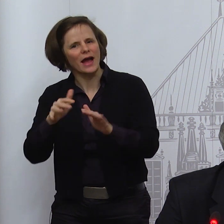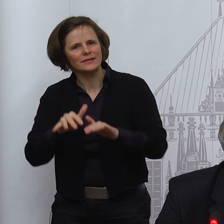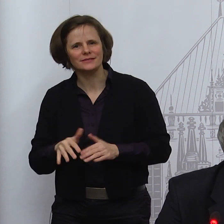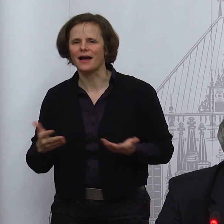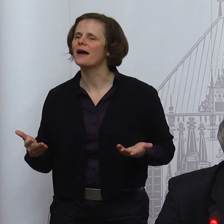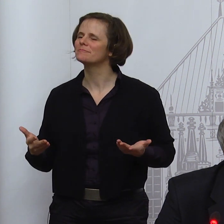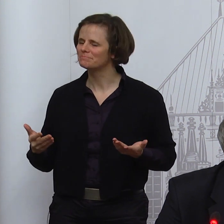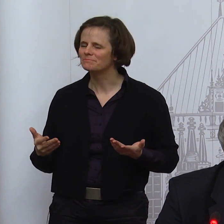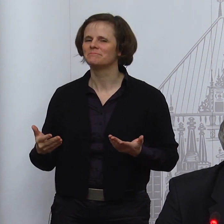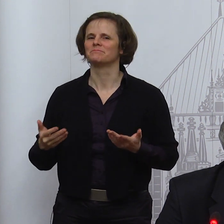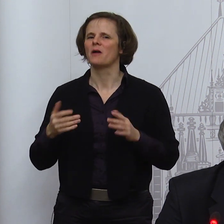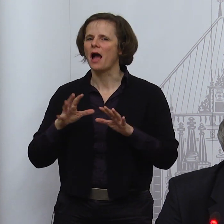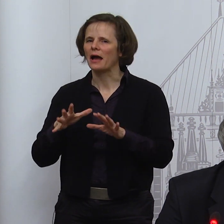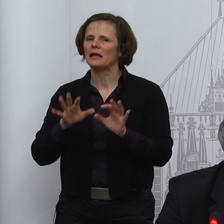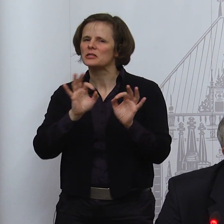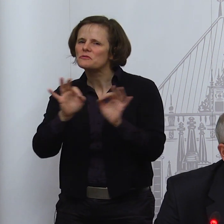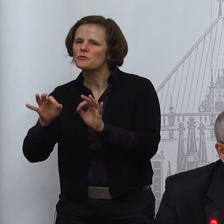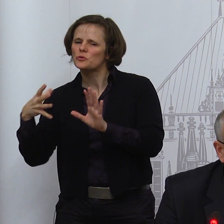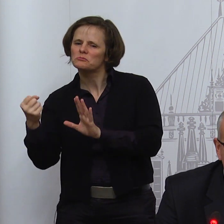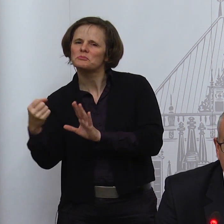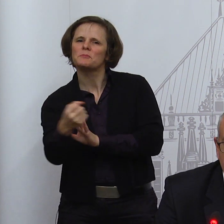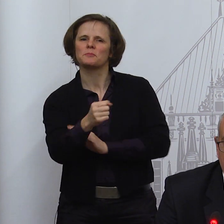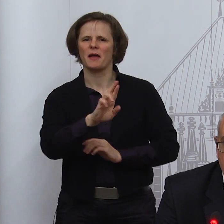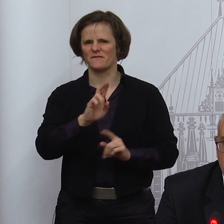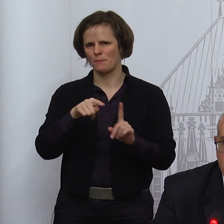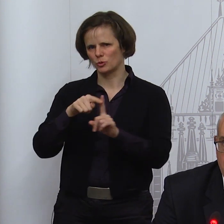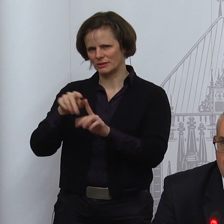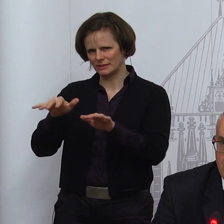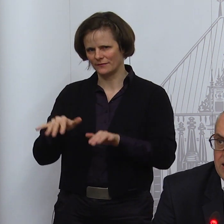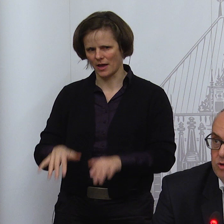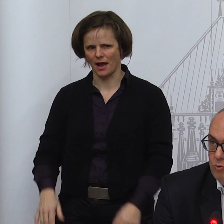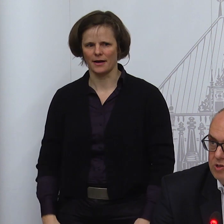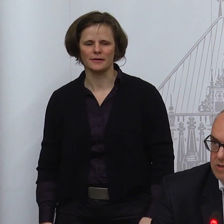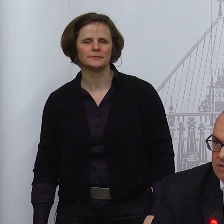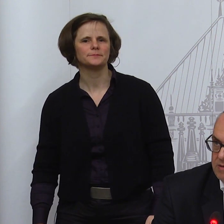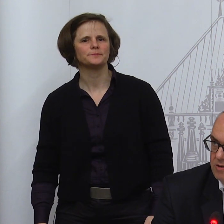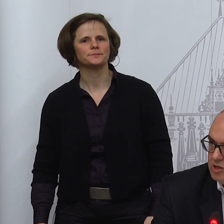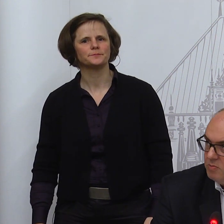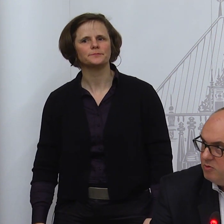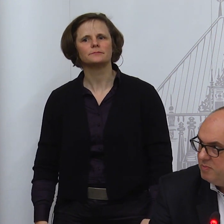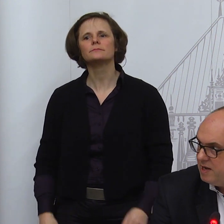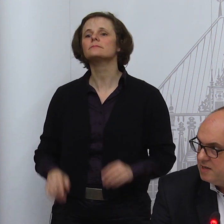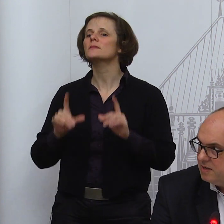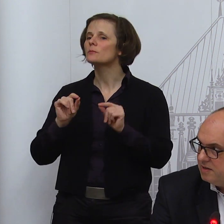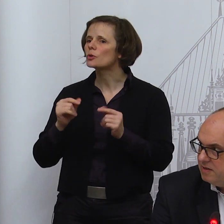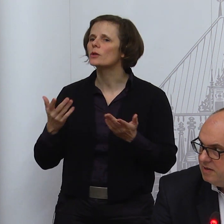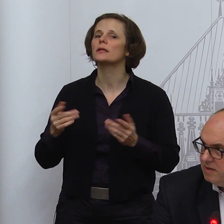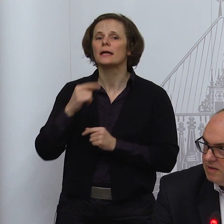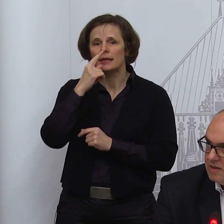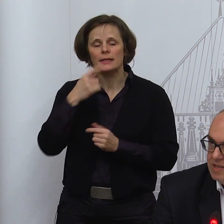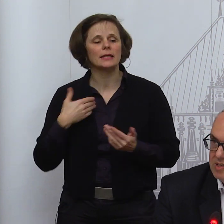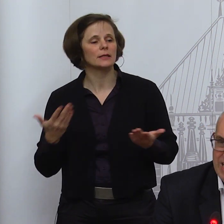auch Infektionen oder Symptome haben, sondern auch anlasslose Stichproben-artige